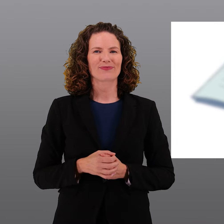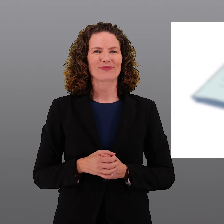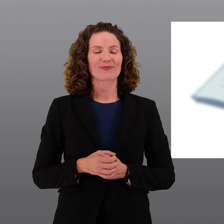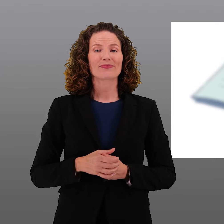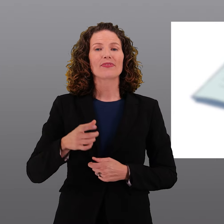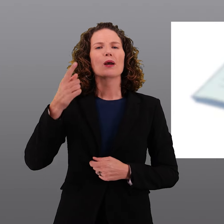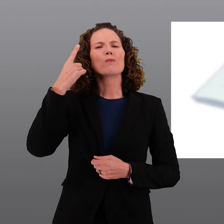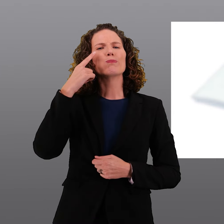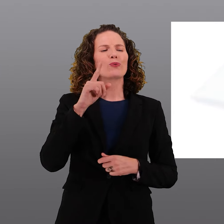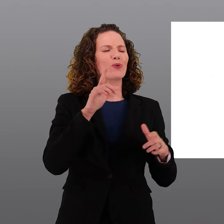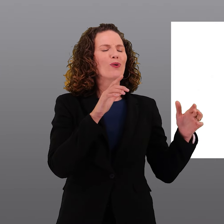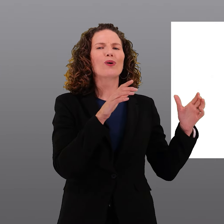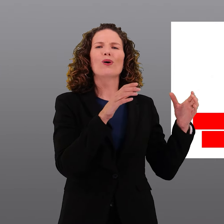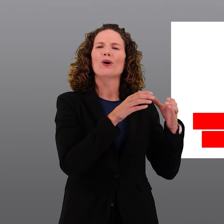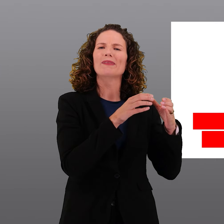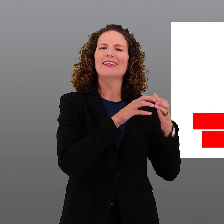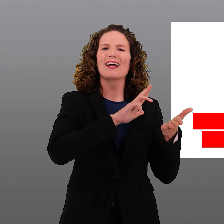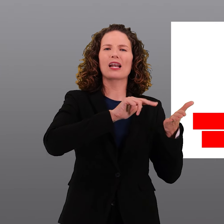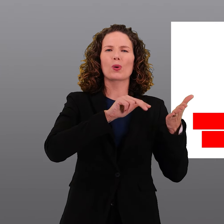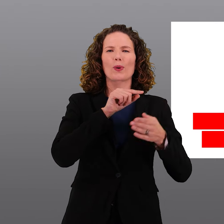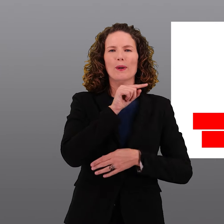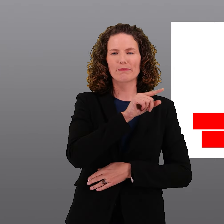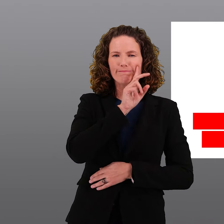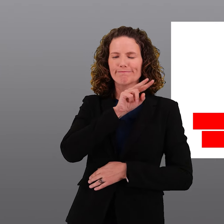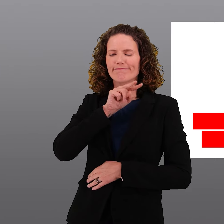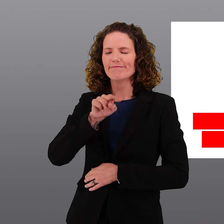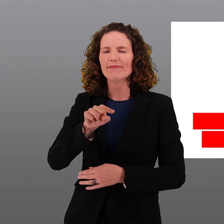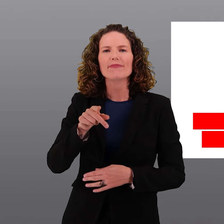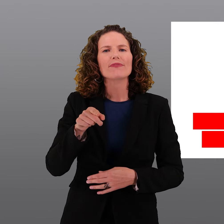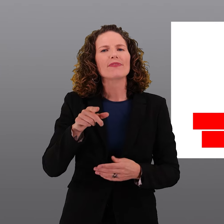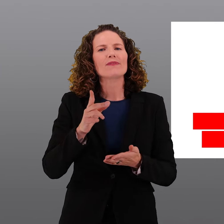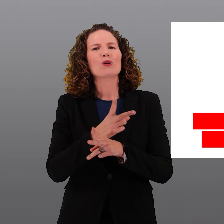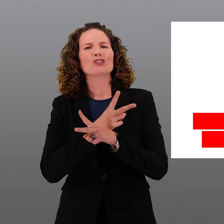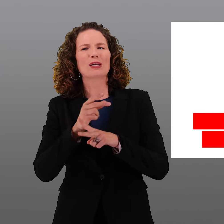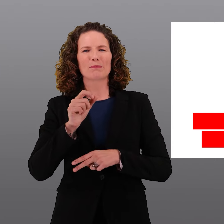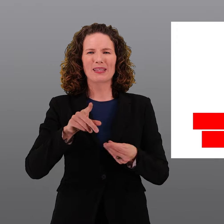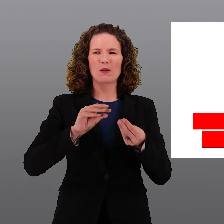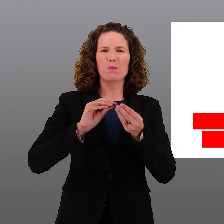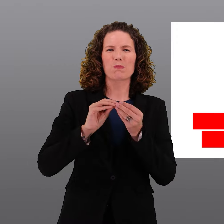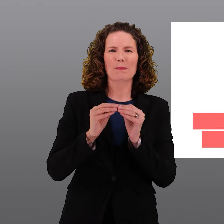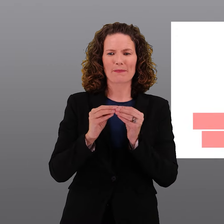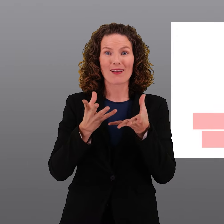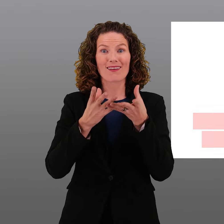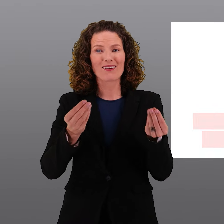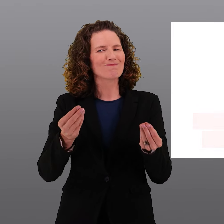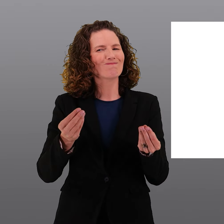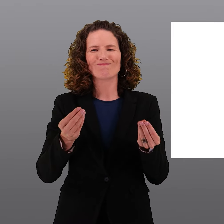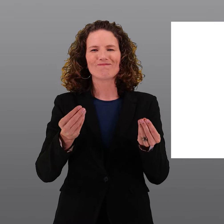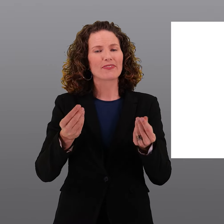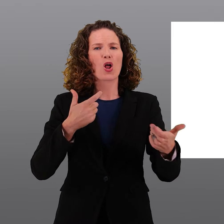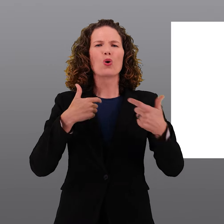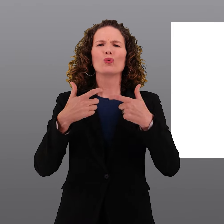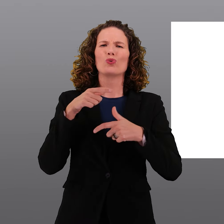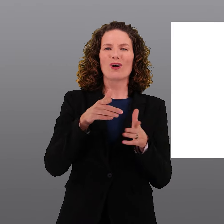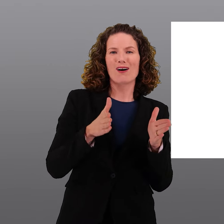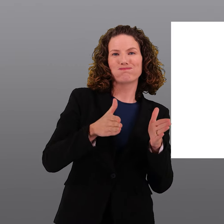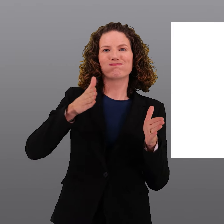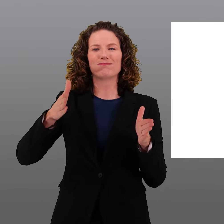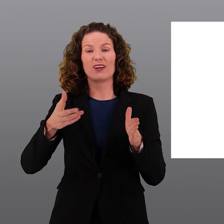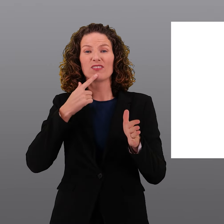Confédération. Pour le comité référendaire, le projet ne résout pas les problèmes existants. L'extension des autoroutes provoque selon